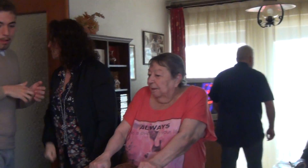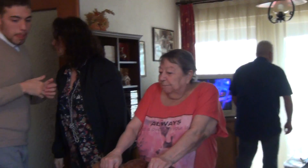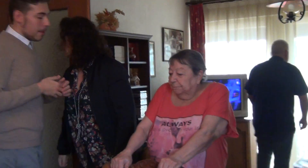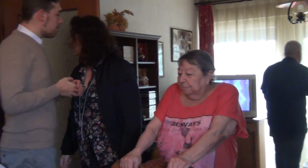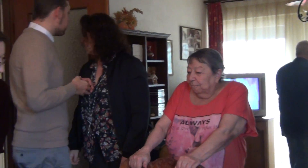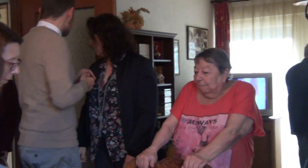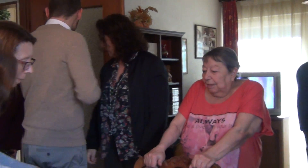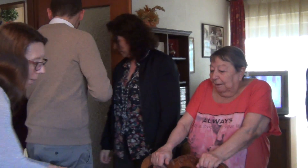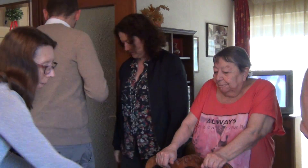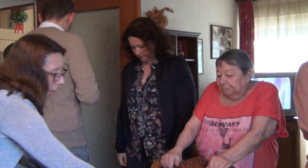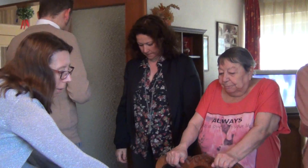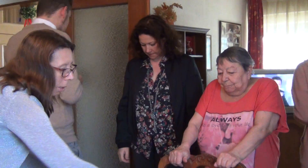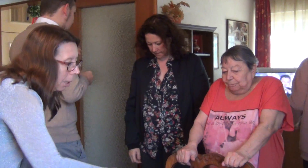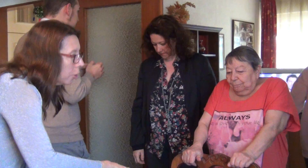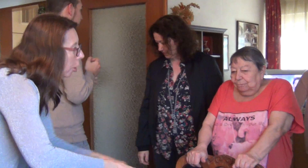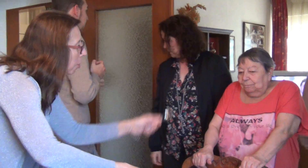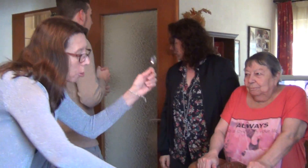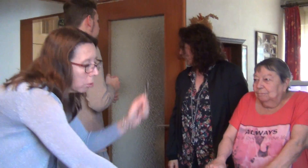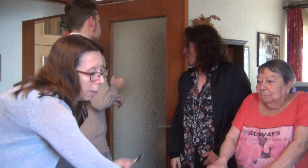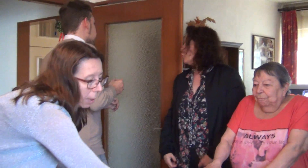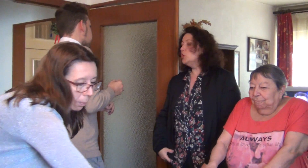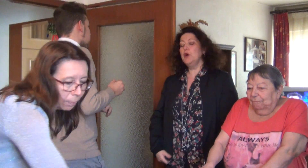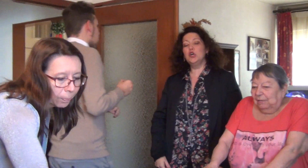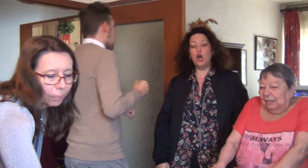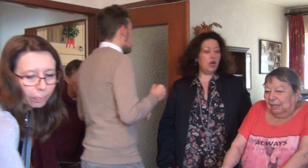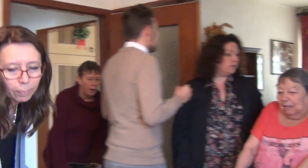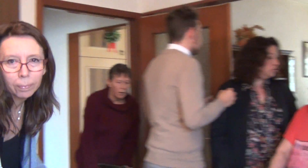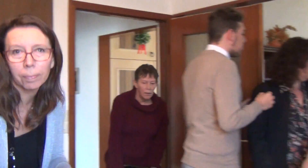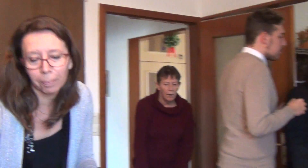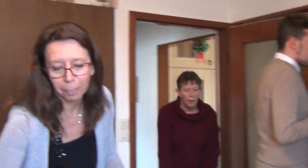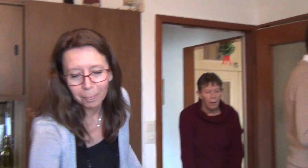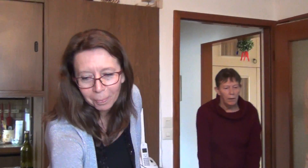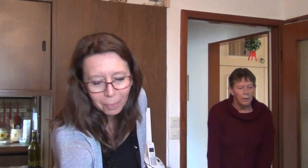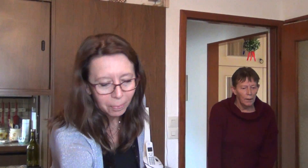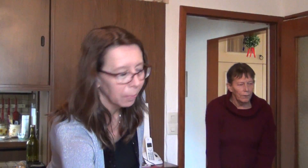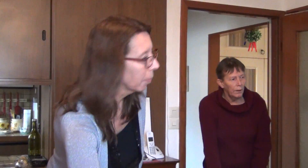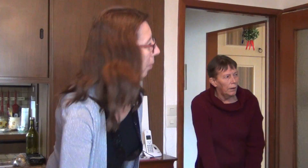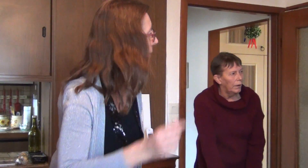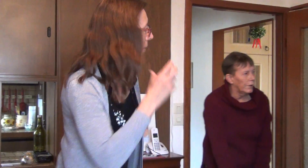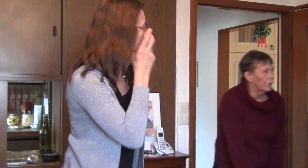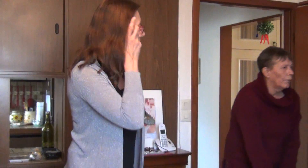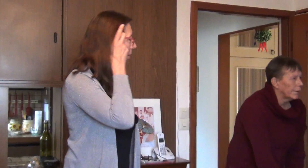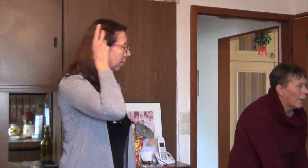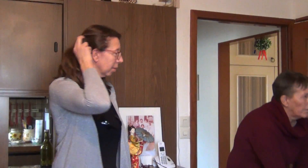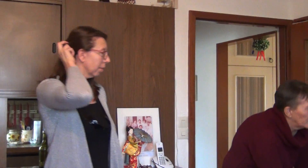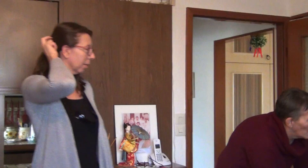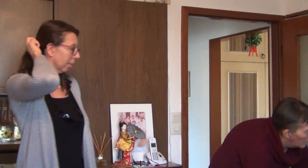Oh, vous voulez mettre tout ? Mais c'est pas grave, venons, s'est mis là Il y a d'Allouane qui arrive Il y